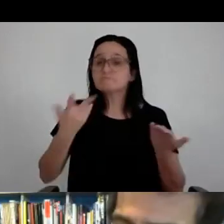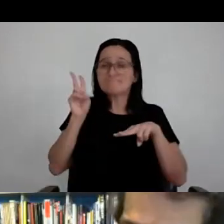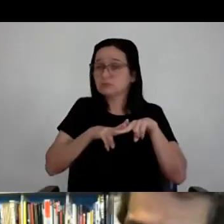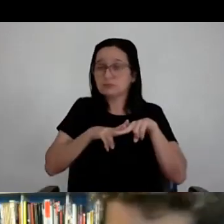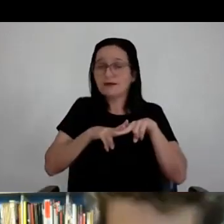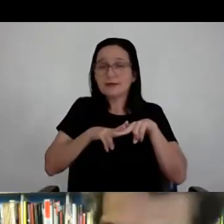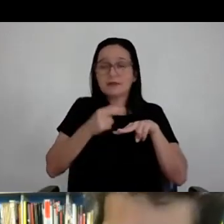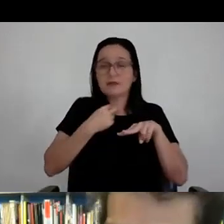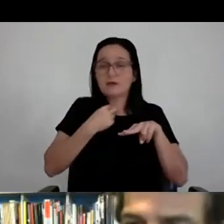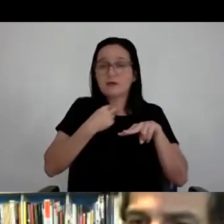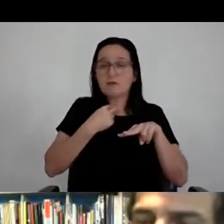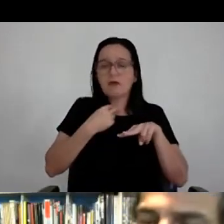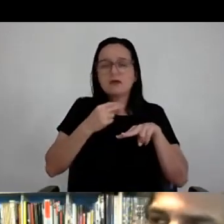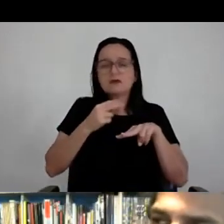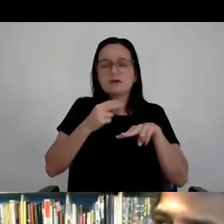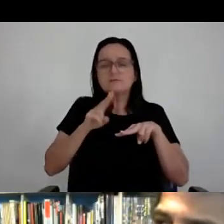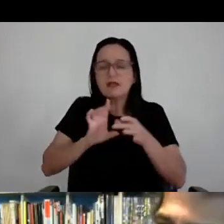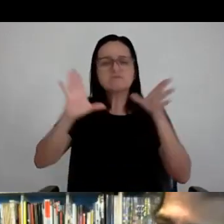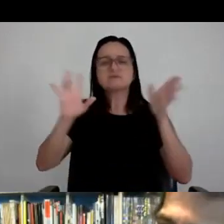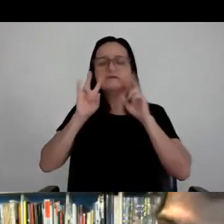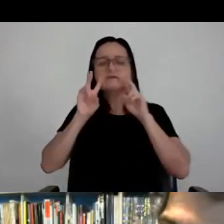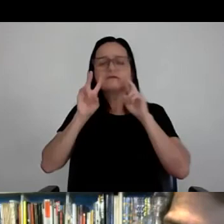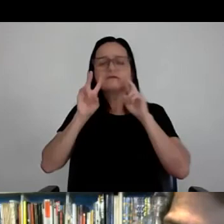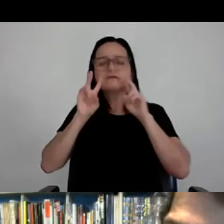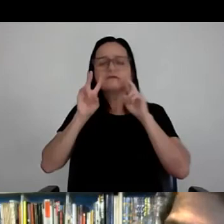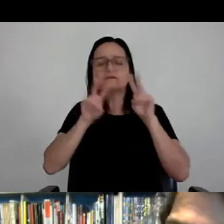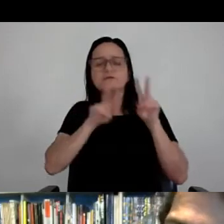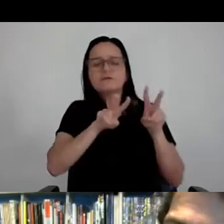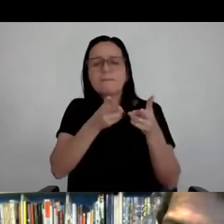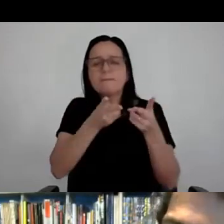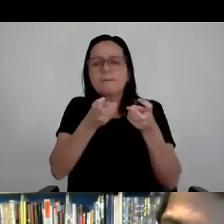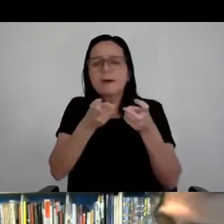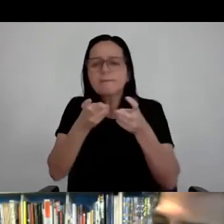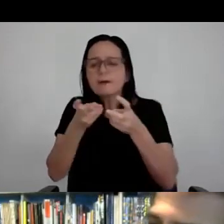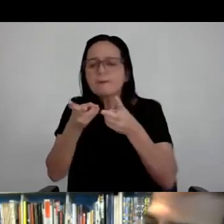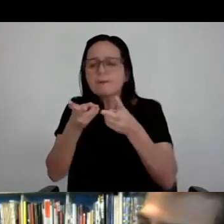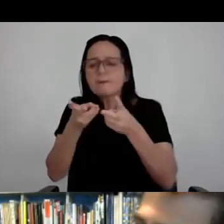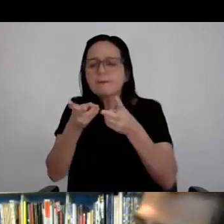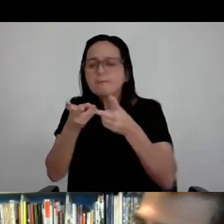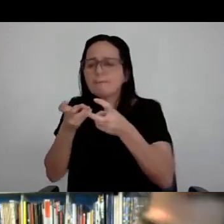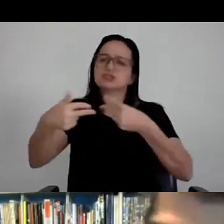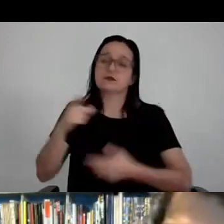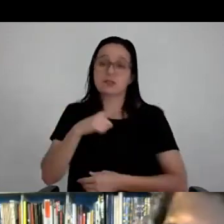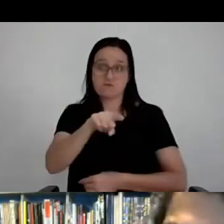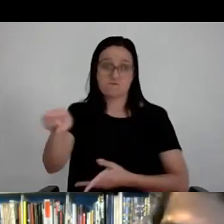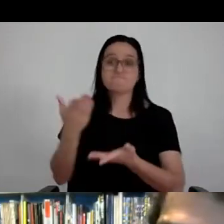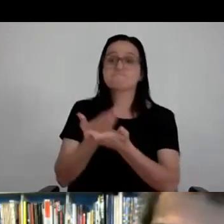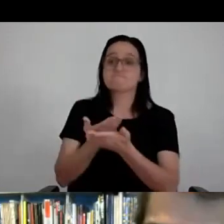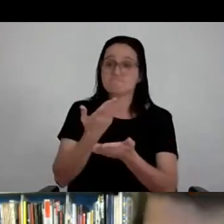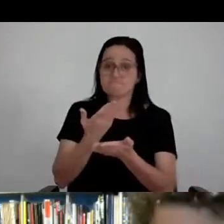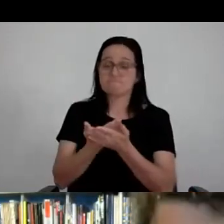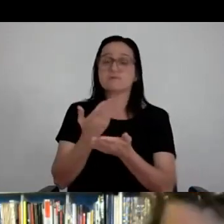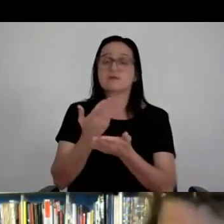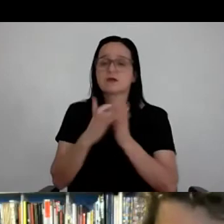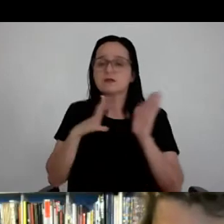a prisão com a tendência e com o estilo é outra coisa que não aconselho, entendeu? Eu acho que a diversidade, quando você começa a buscar vários elementos,